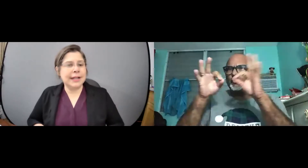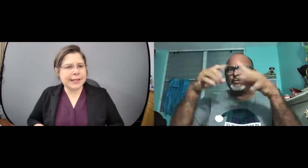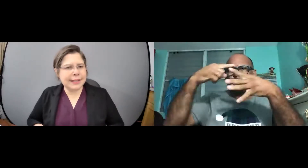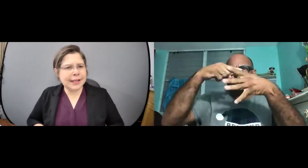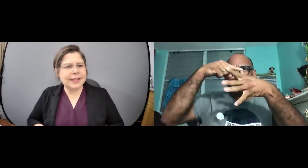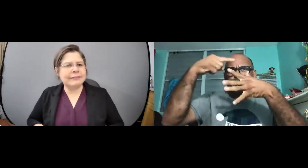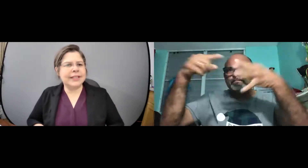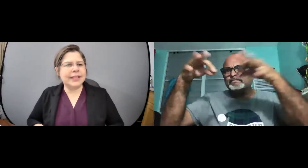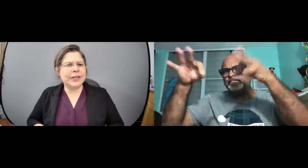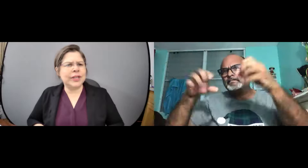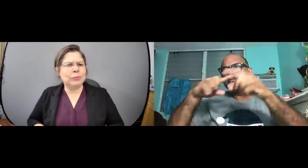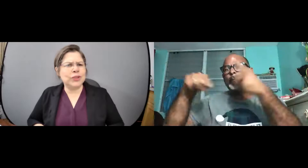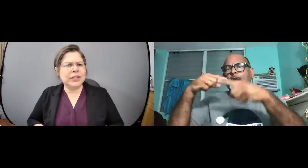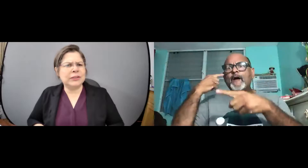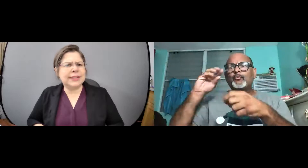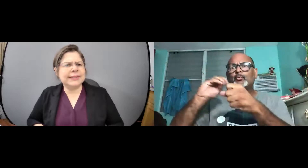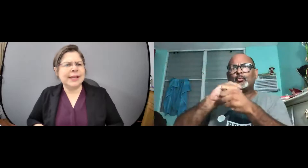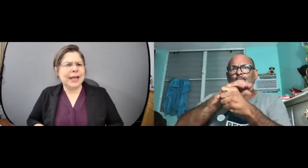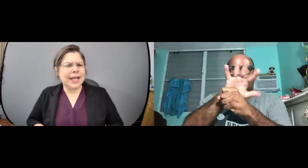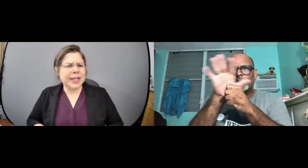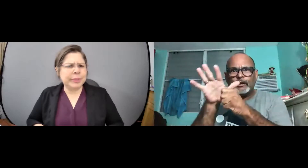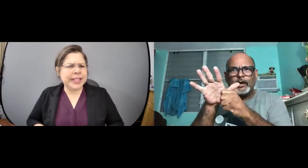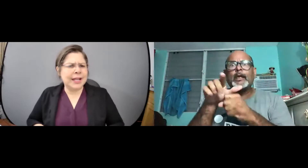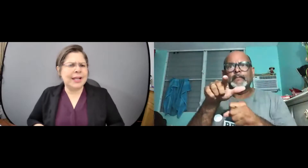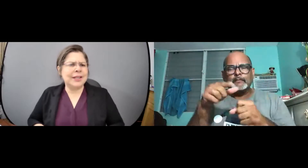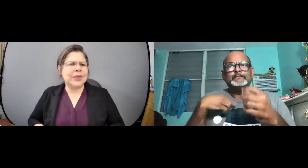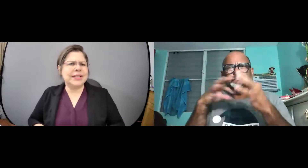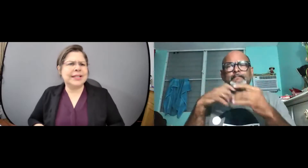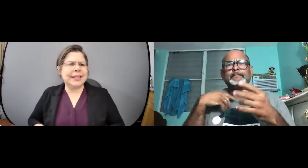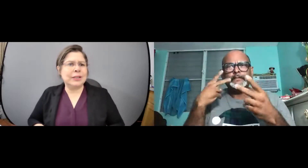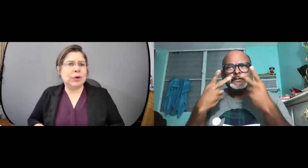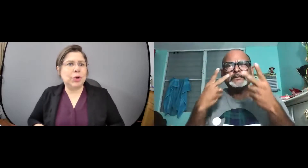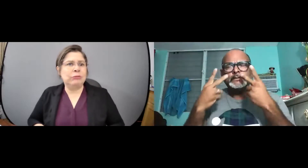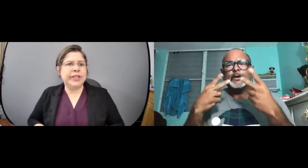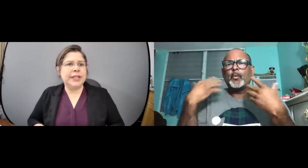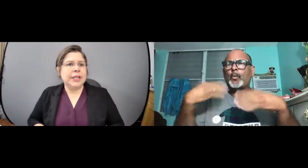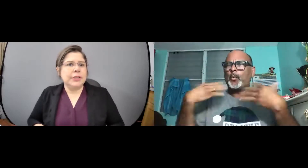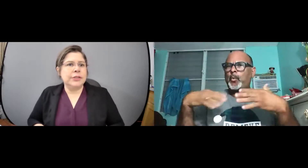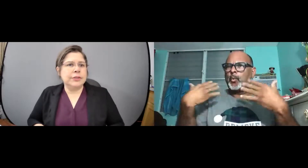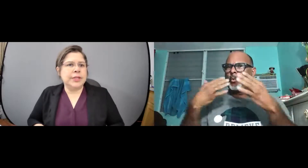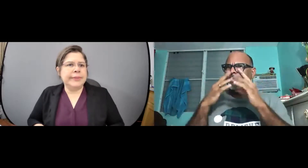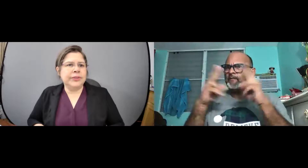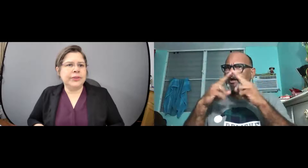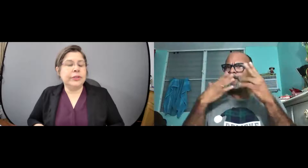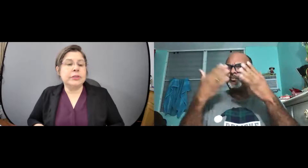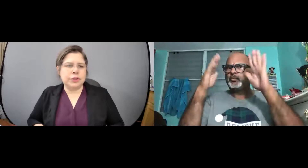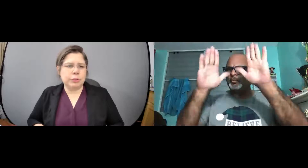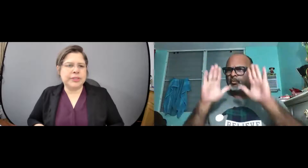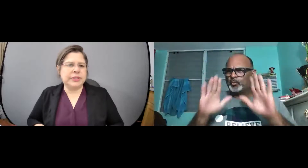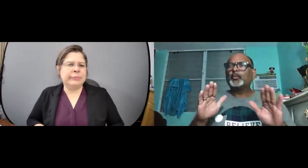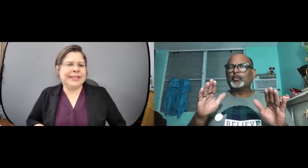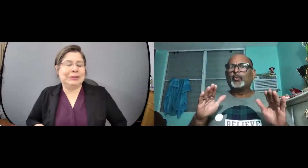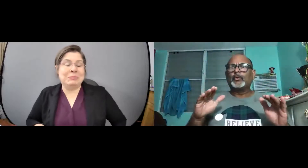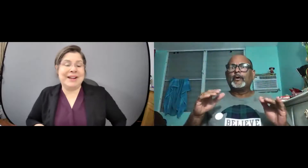que claridad de video que muchas cosas han explicado acerca del COVID yo he visto todo eso